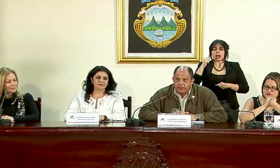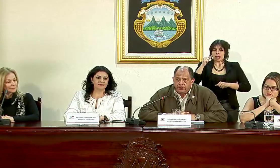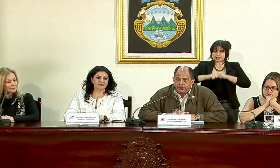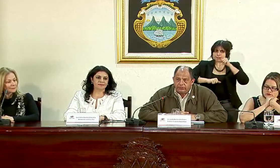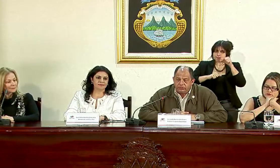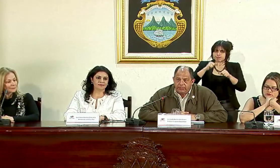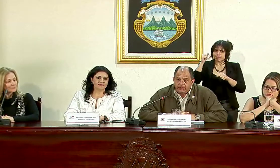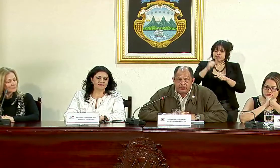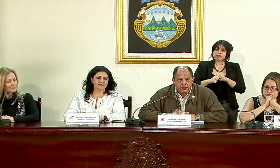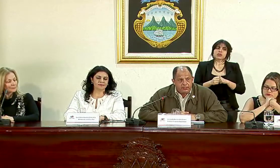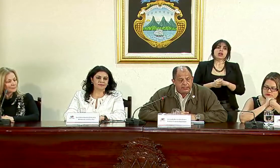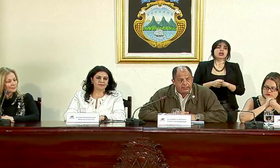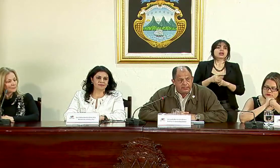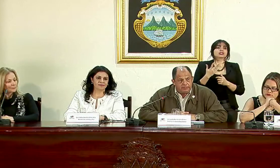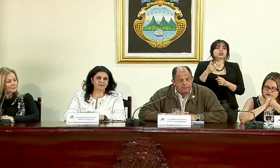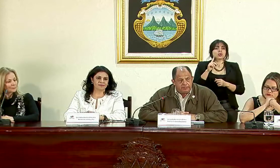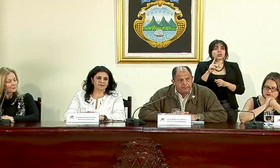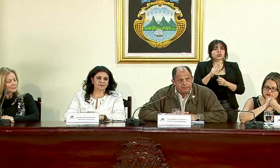es una